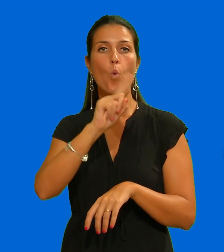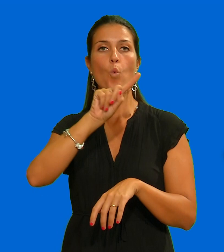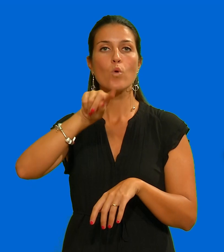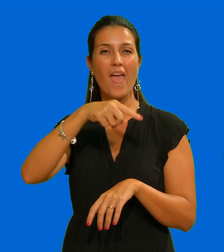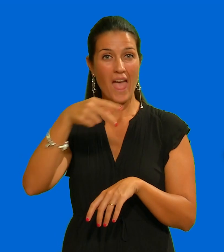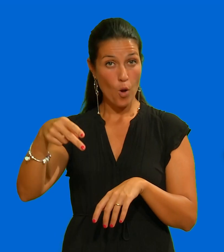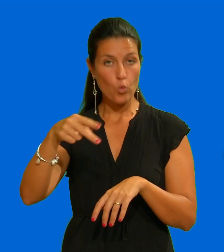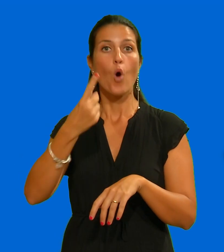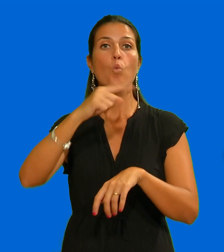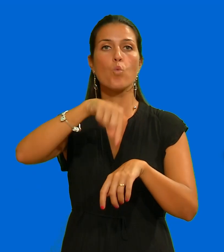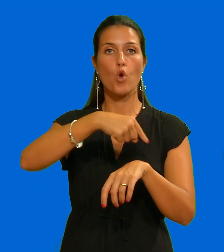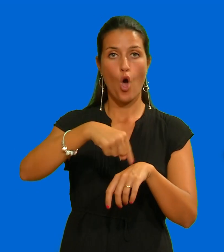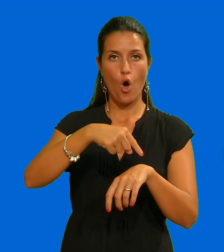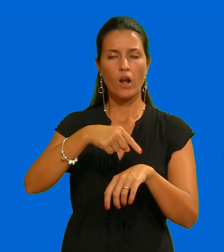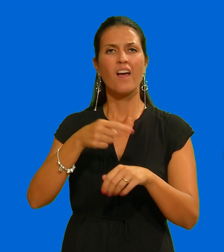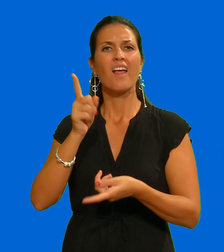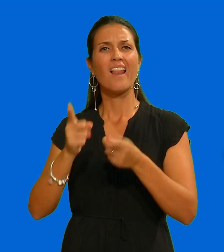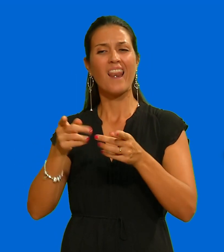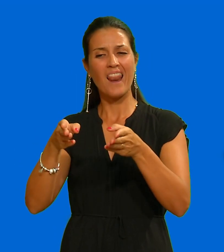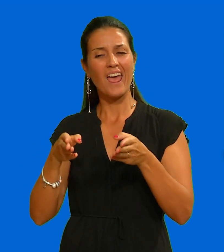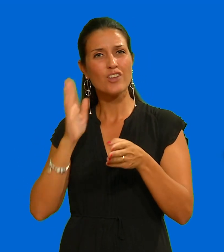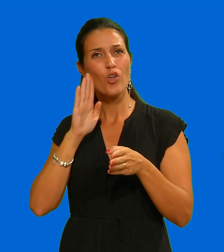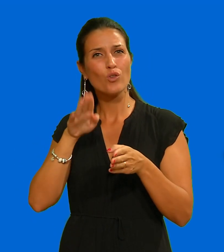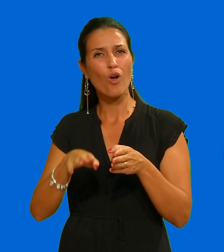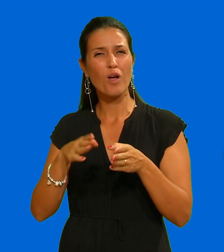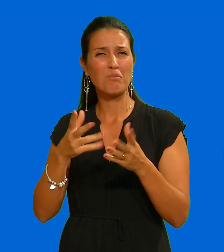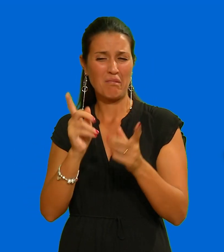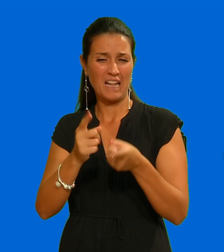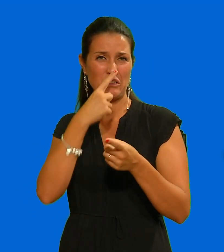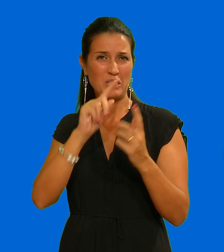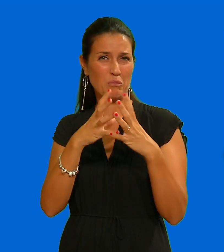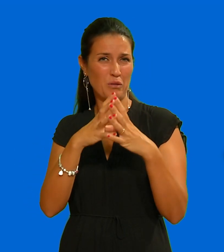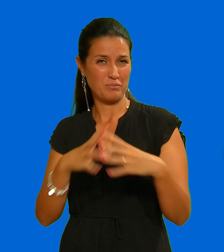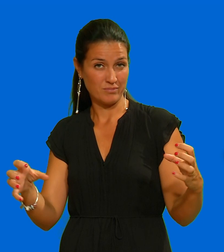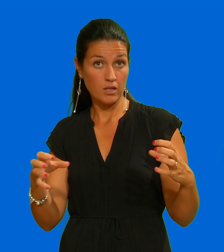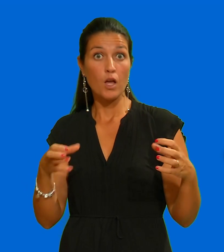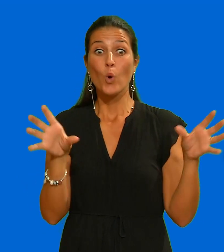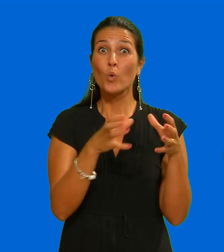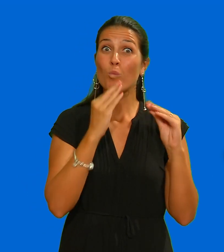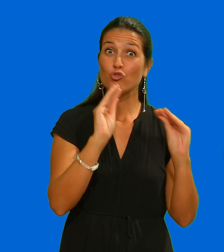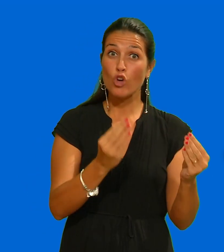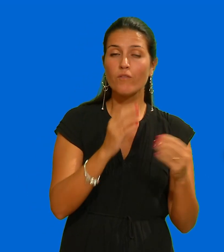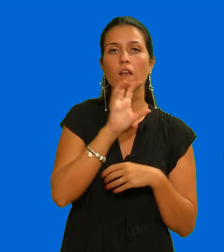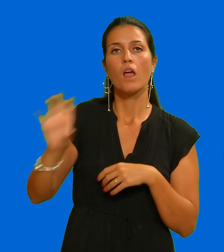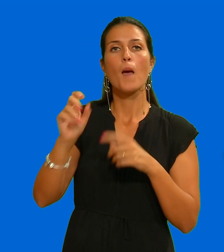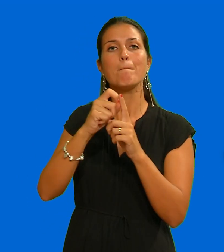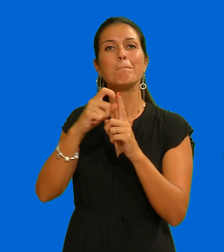Alcuni giovani braccianti hanno denunciato un 36enne pakistano che è stato arrestato dalla